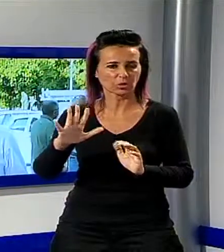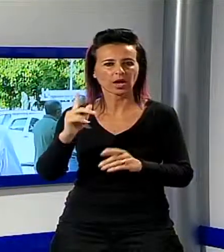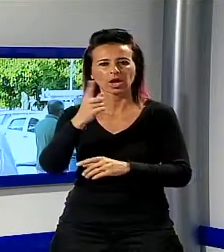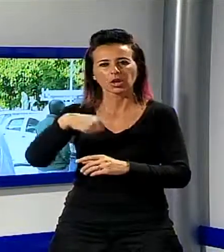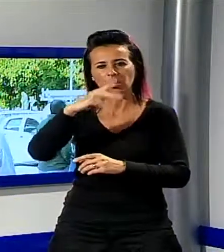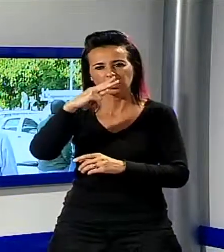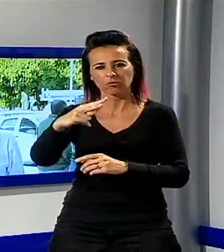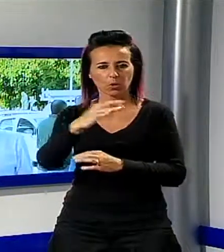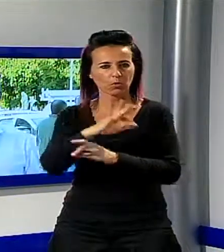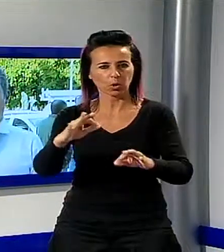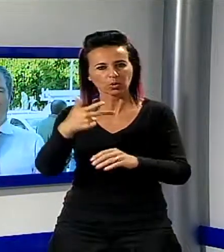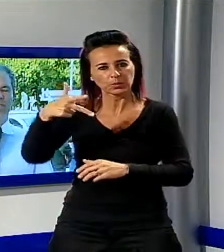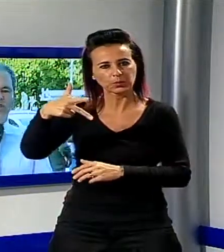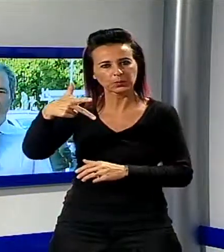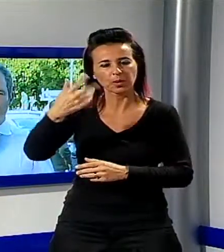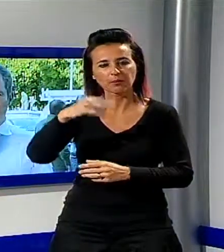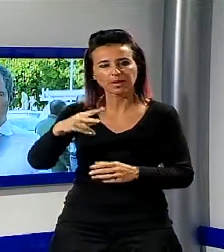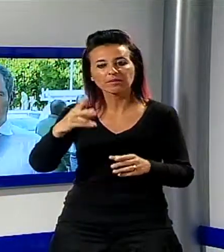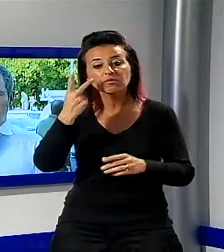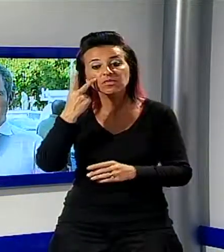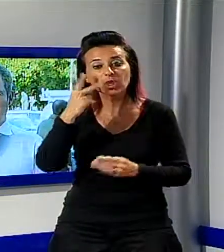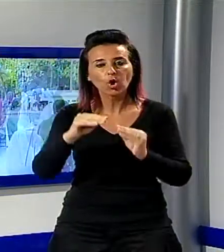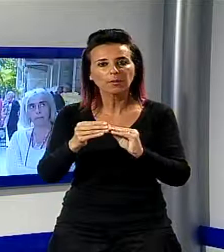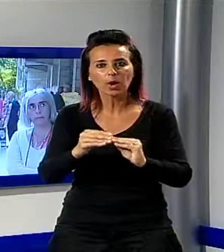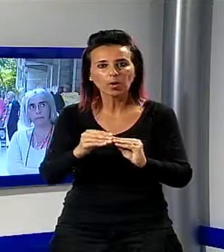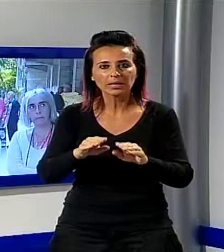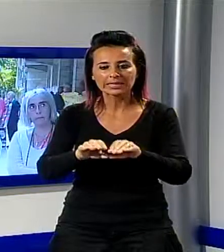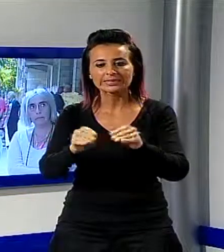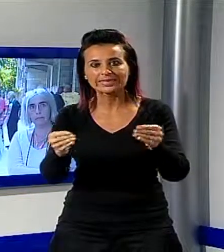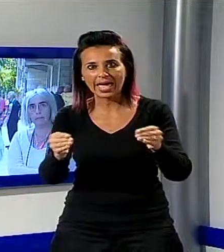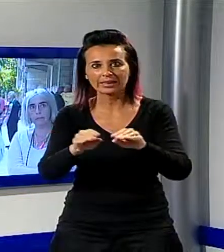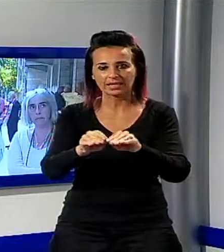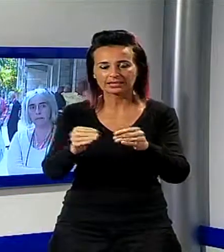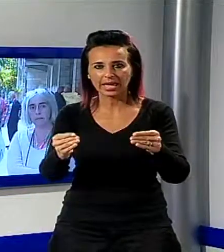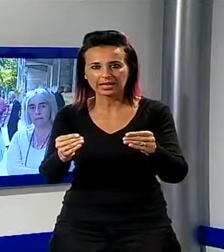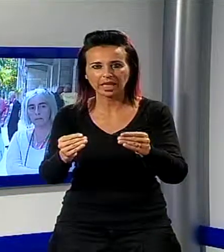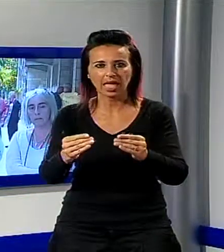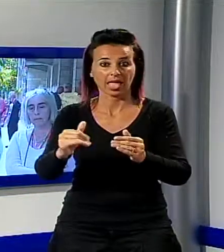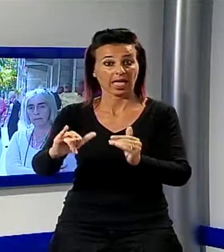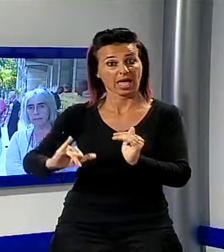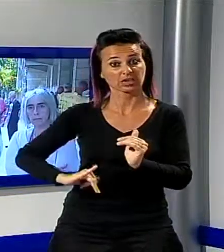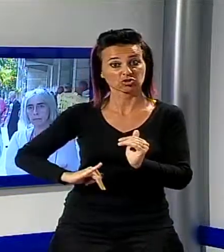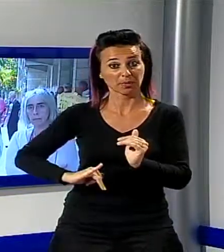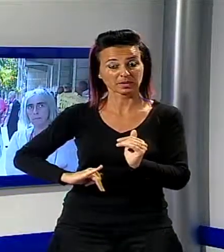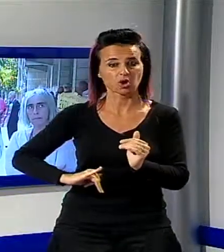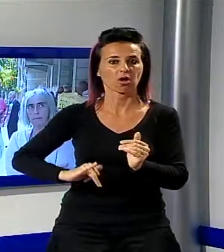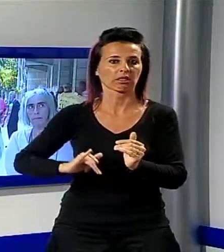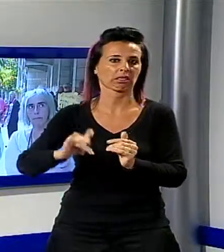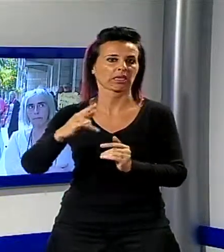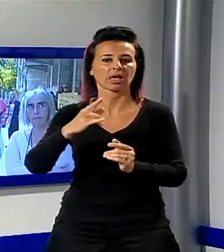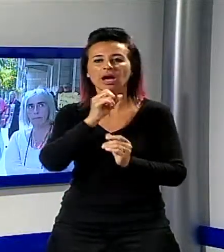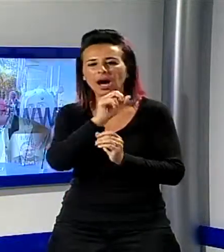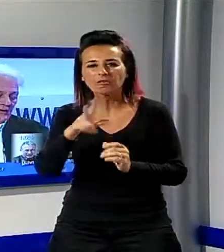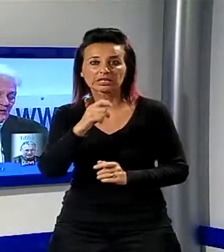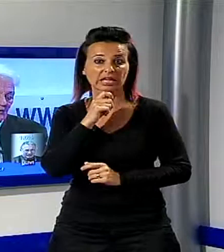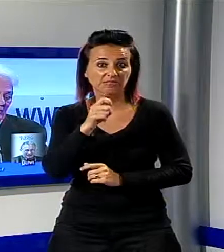e con i corrispondenti sparsi nei vari seggi. Scheda dopo scheda con anticipazioni prima dei dati ufficiali. Tra un